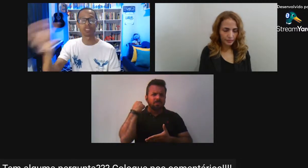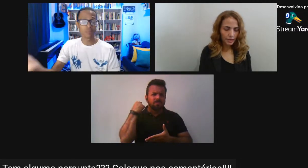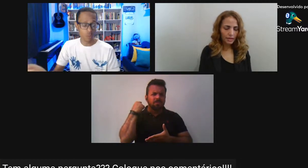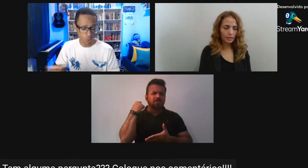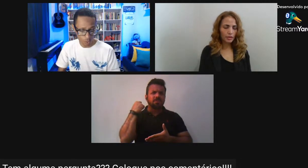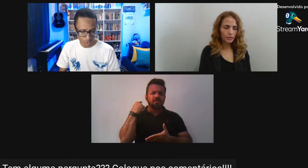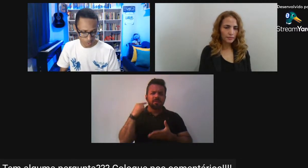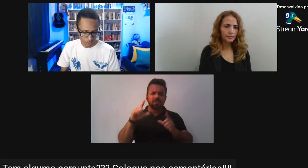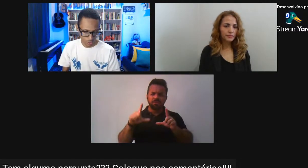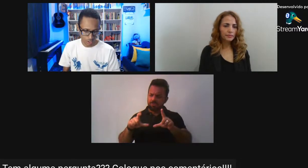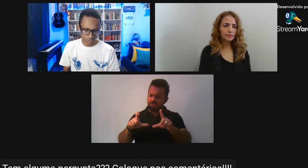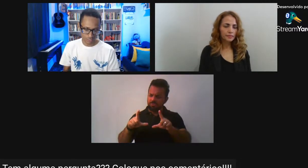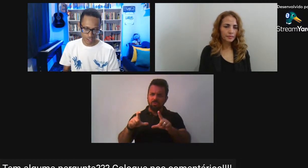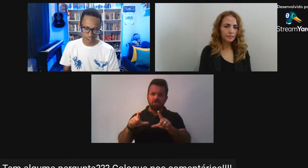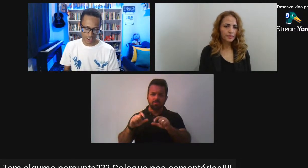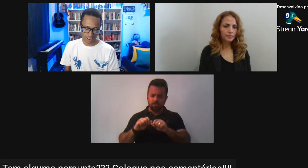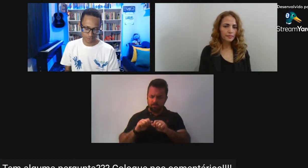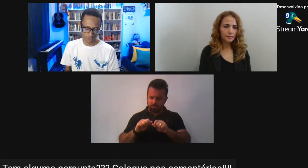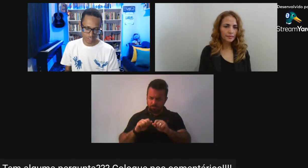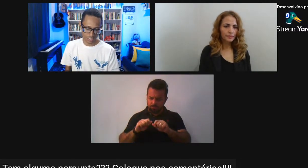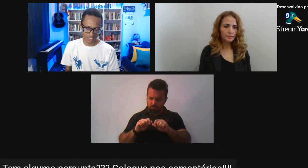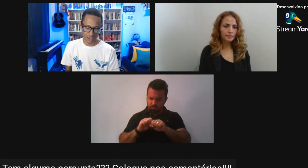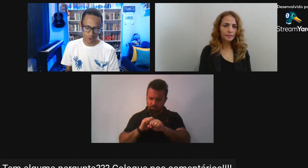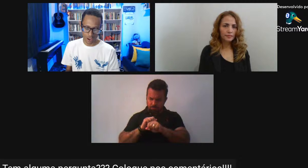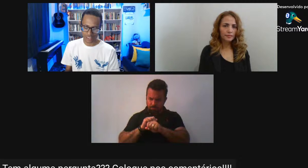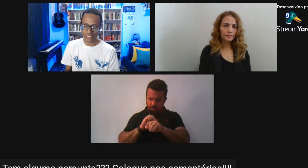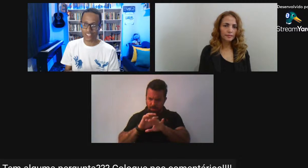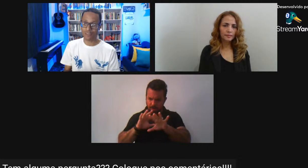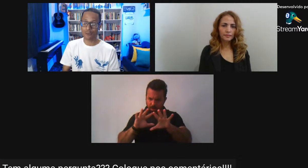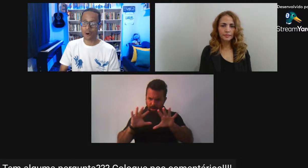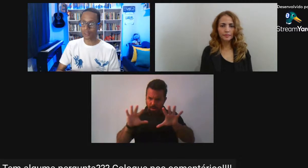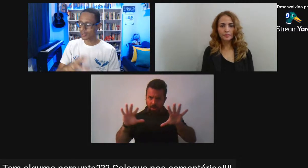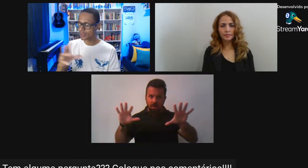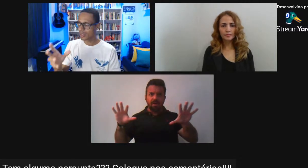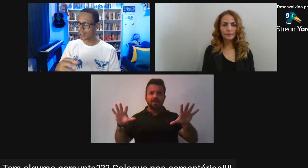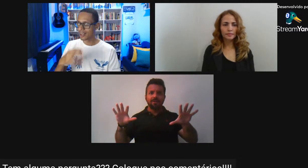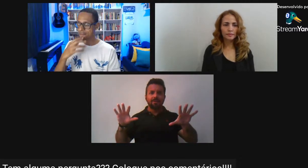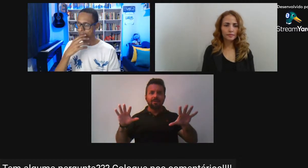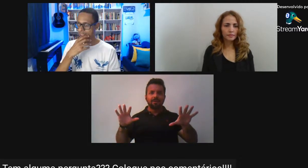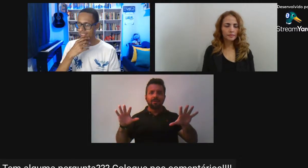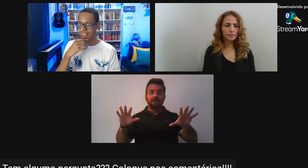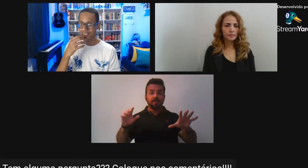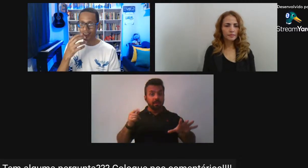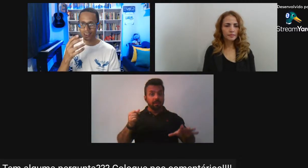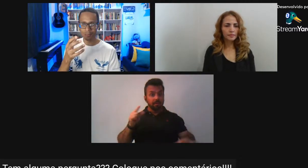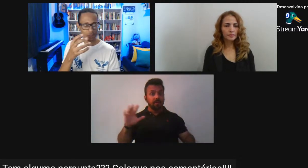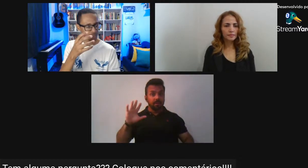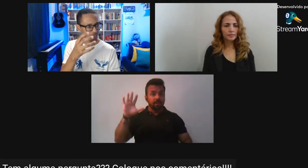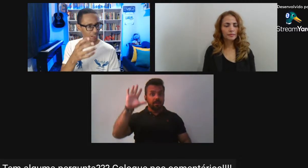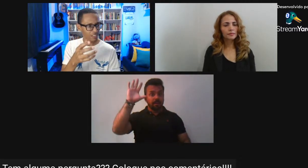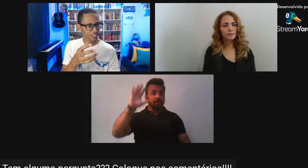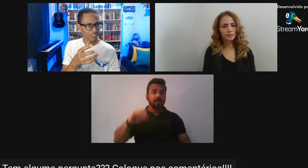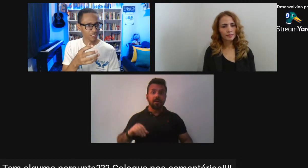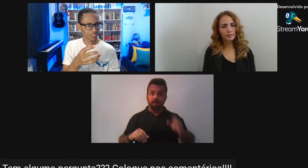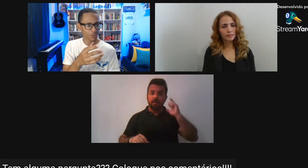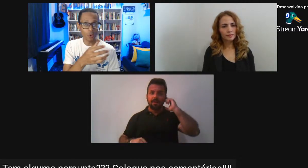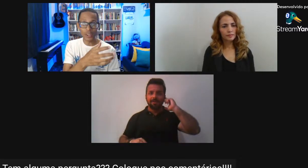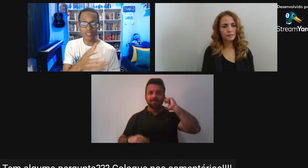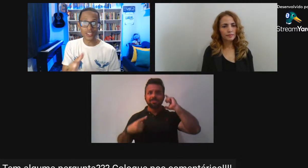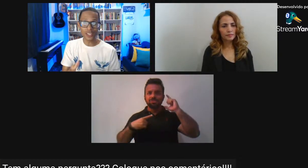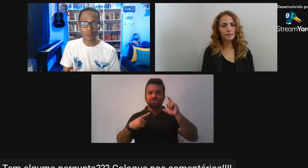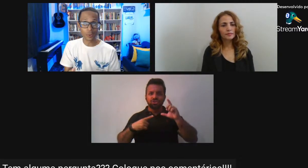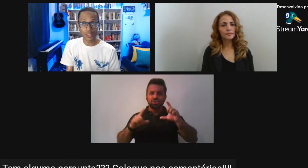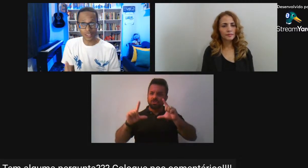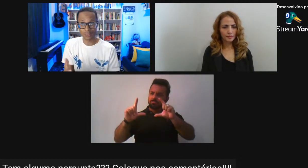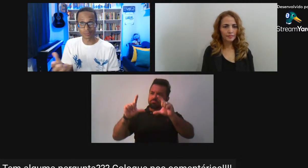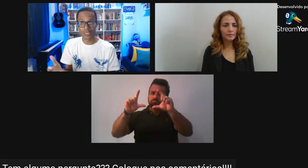Demorava-se muito Você lançar a mão Ah, tirar foto É na câmera De um